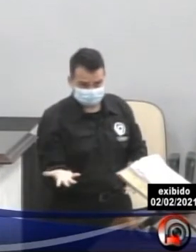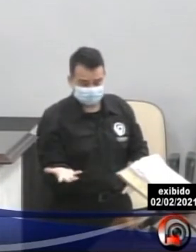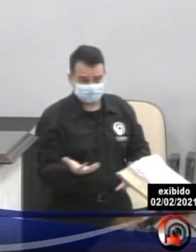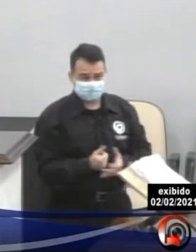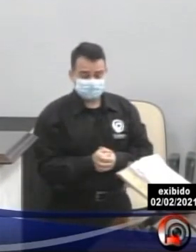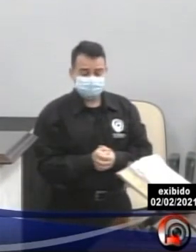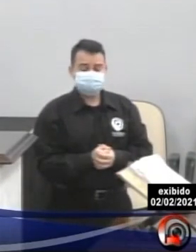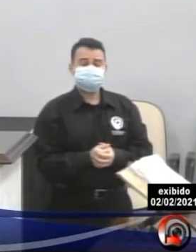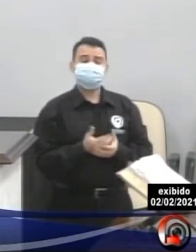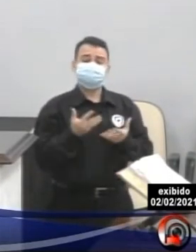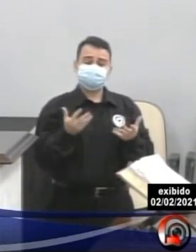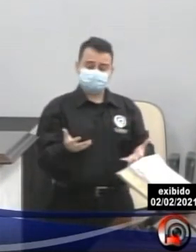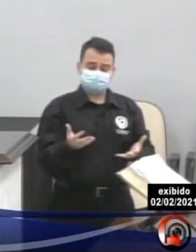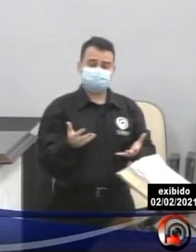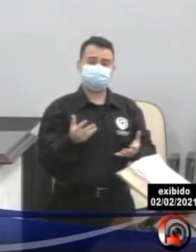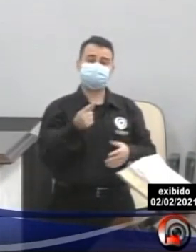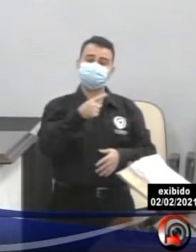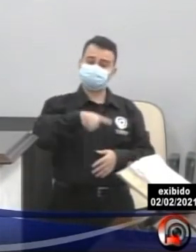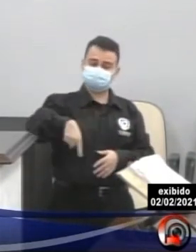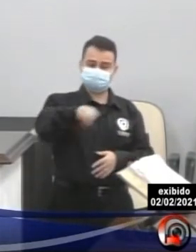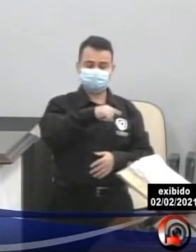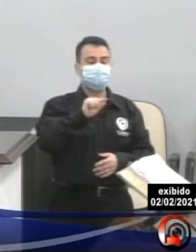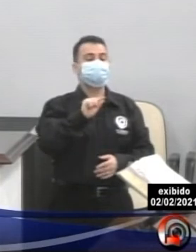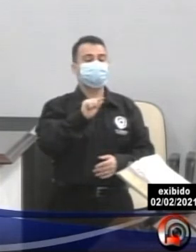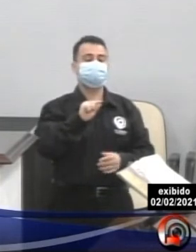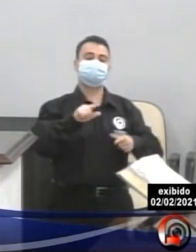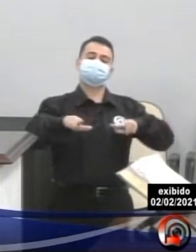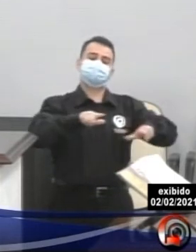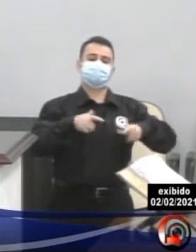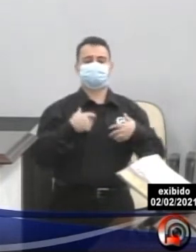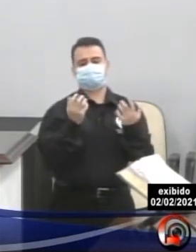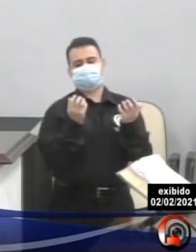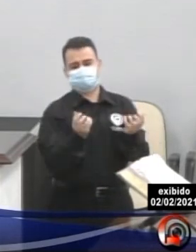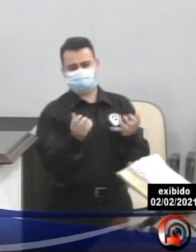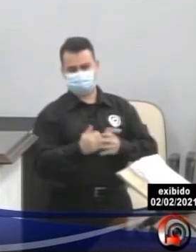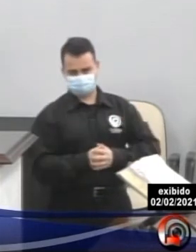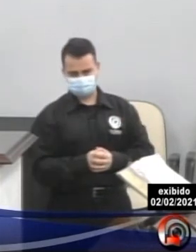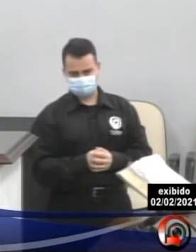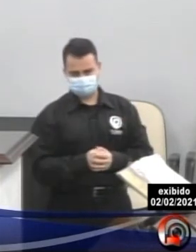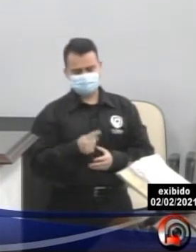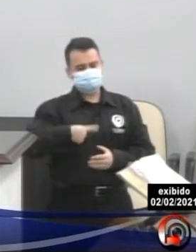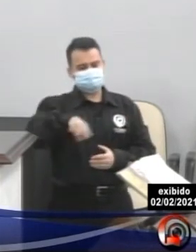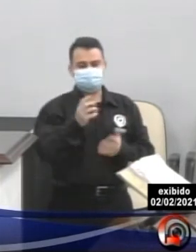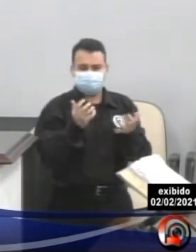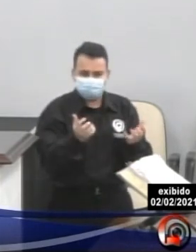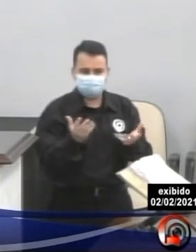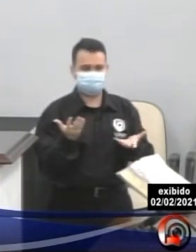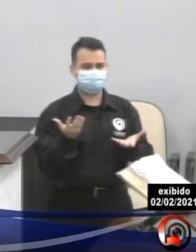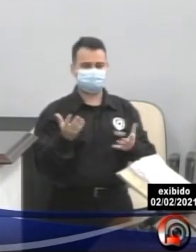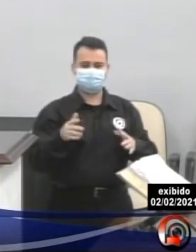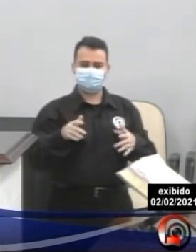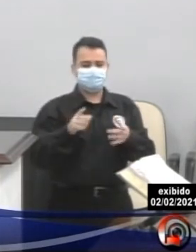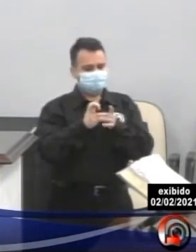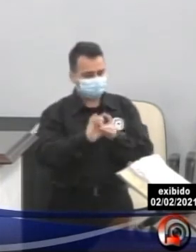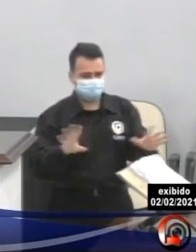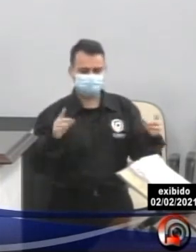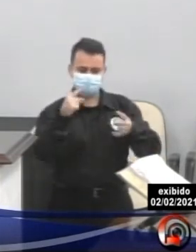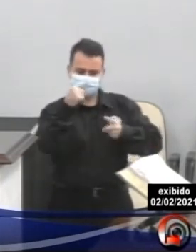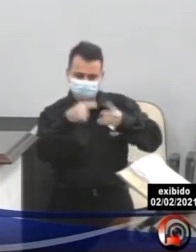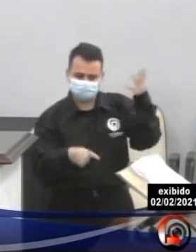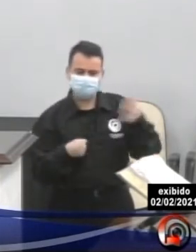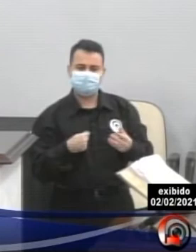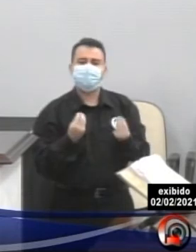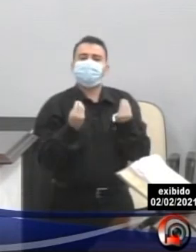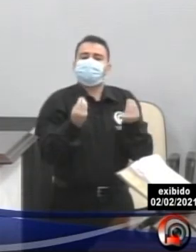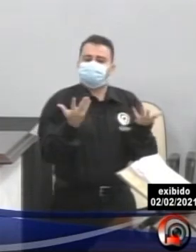A gente precisa conseguir trabalhar, a gente quer trabalhar, a gente quer o espaço para trabalhar. Como é que